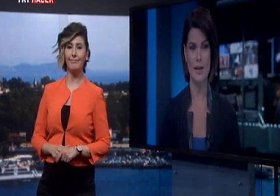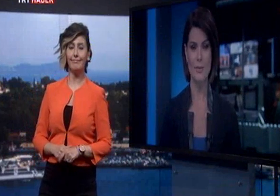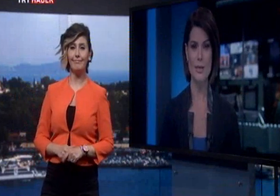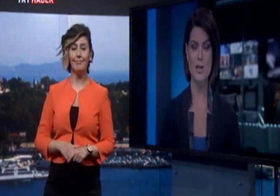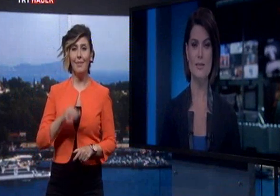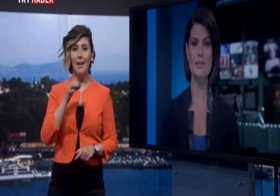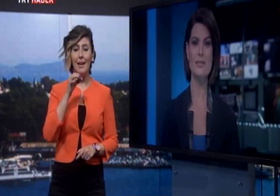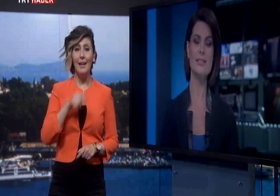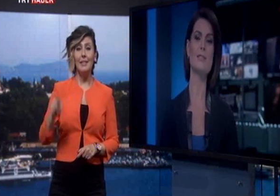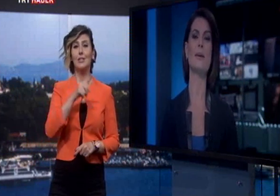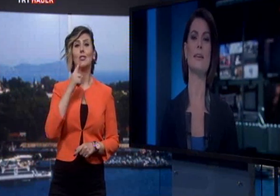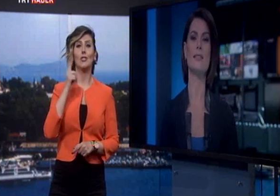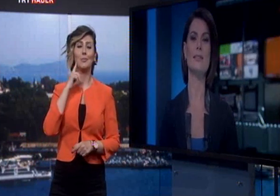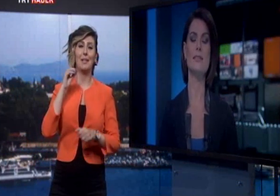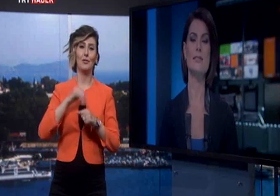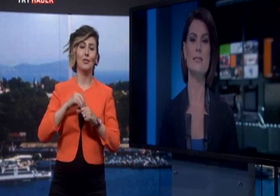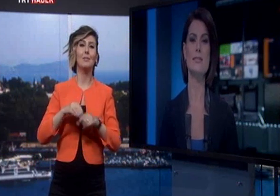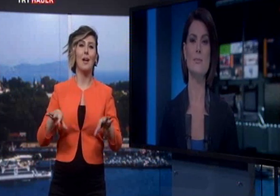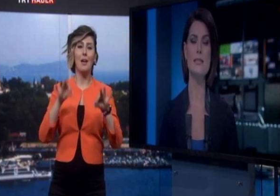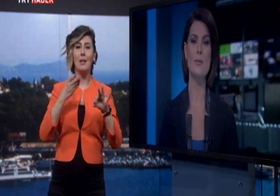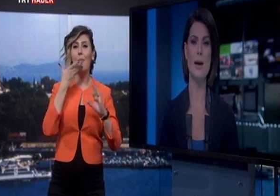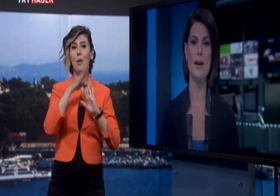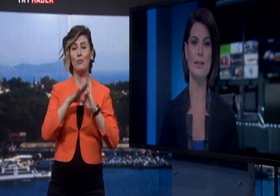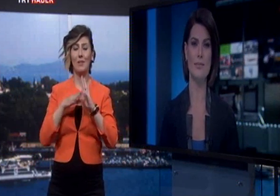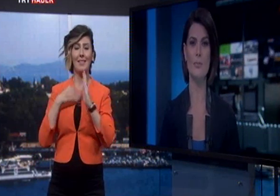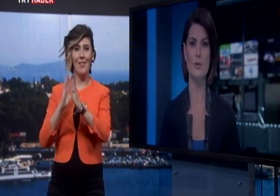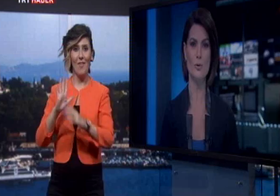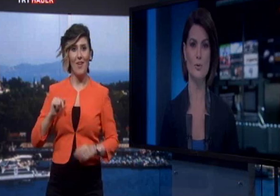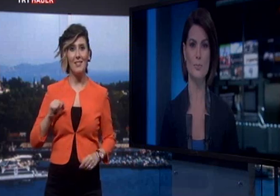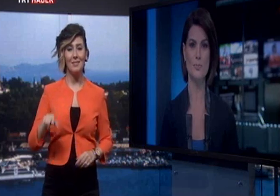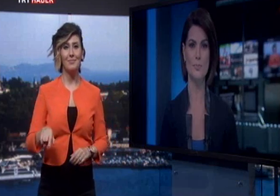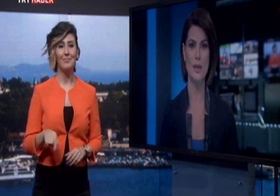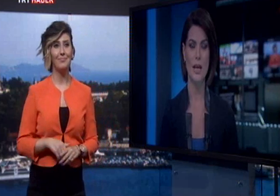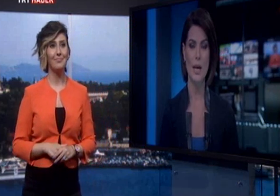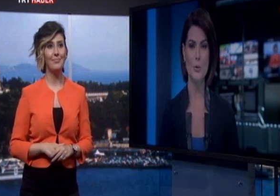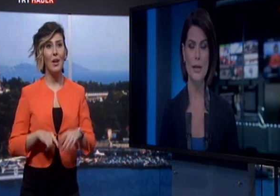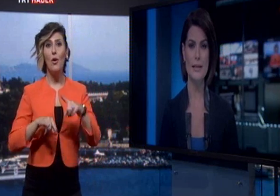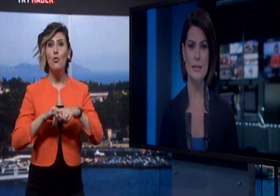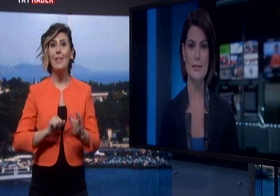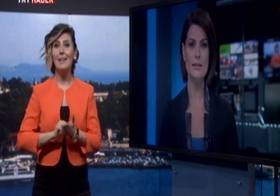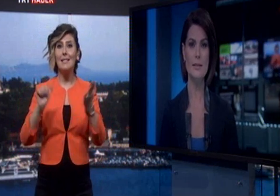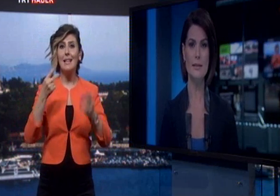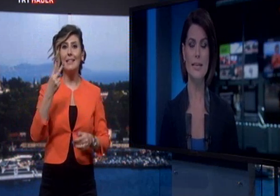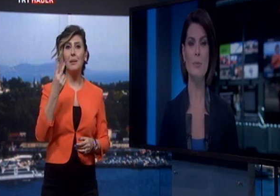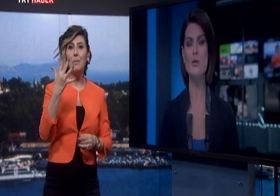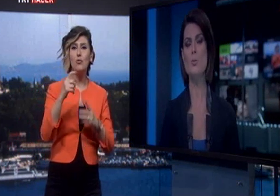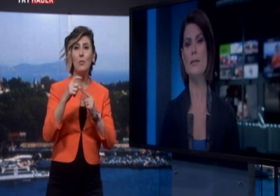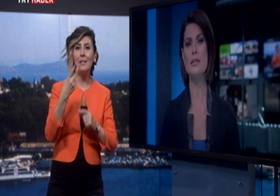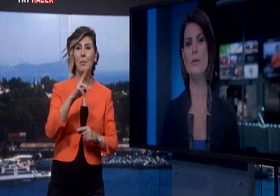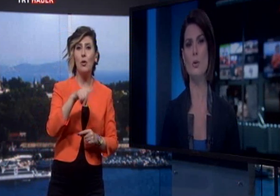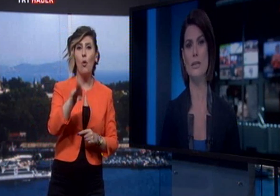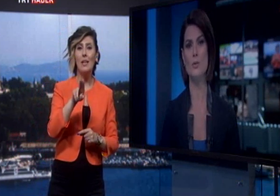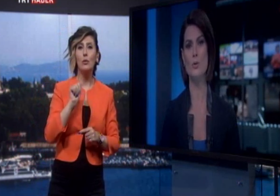Haber Ajandası işitme engelleri için hazırladığımız haberlerle devam ediyor. Hürriyet Gazetesi'nin 25